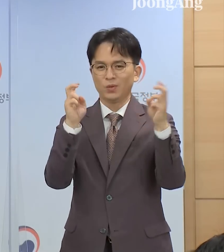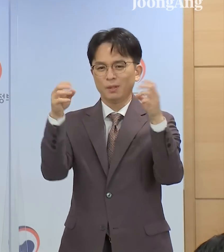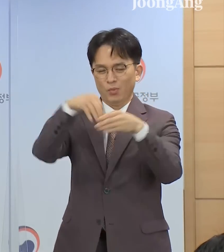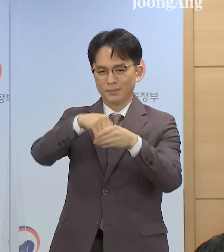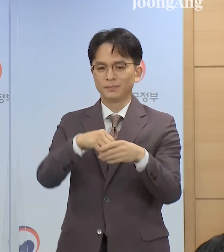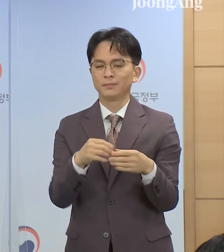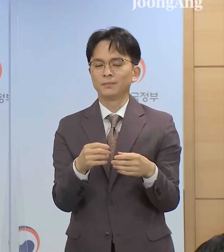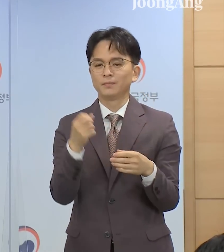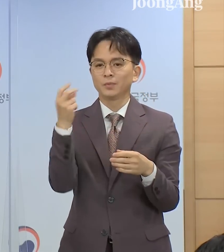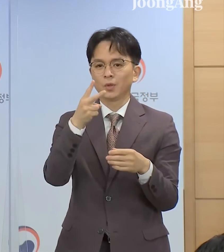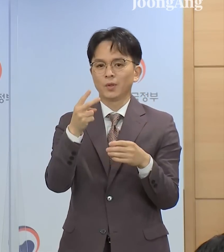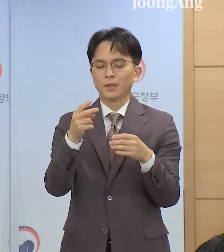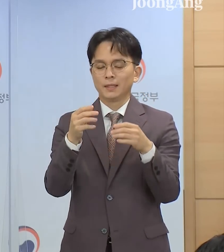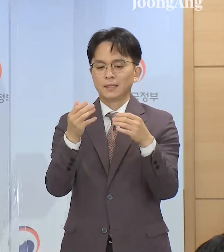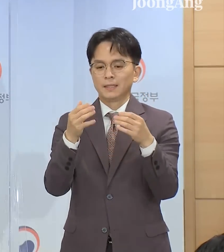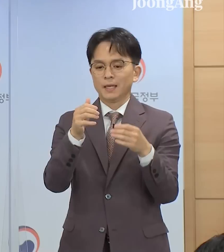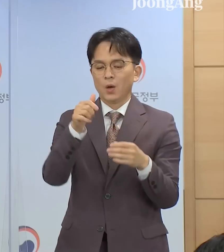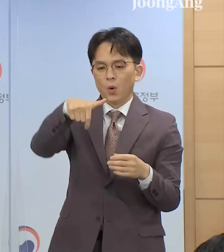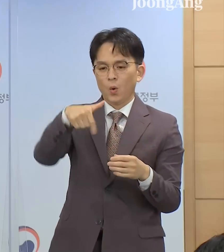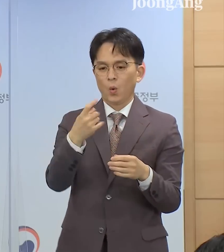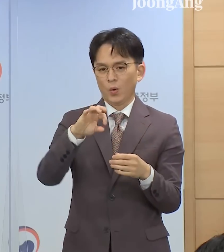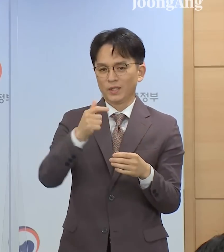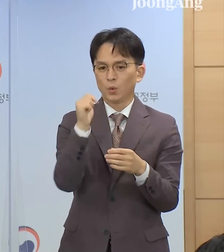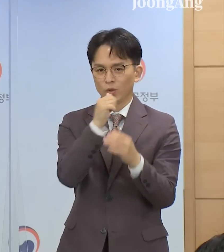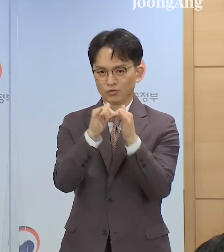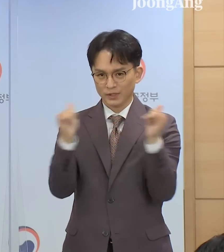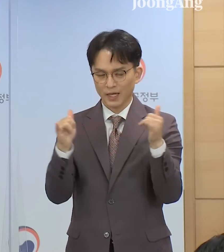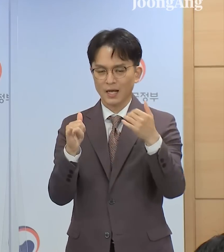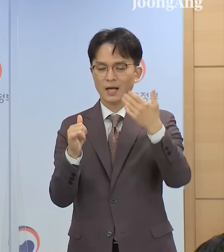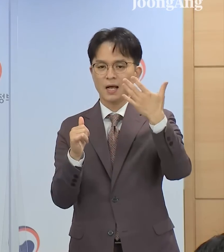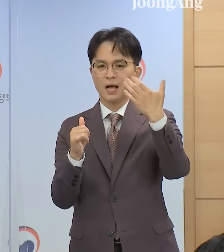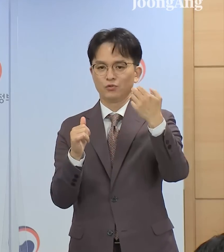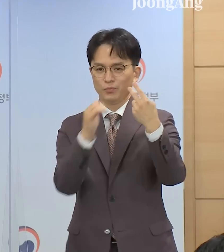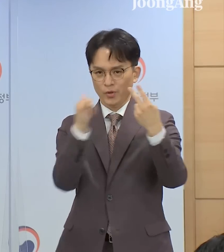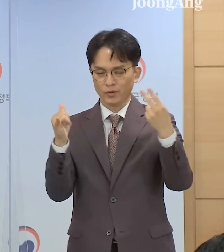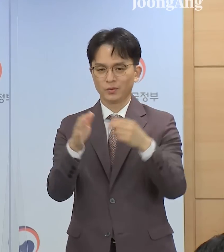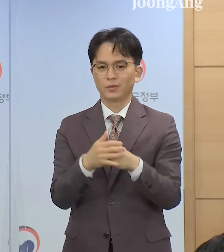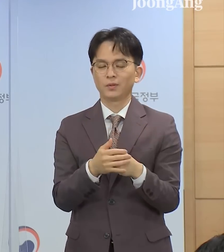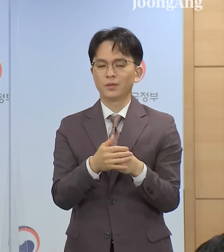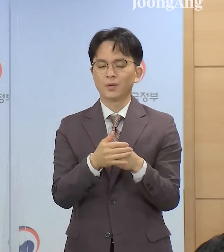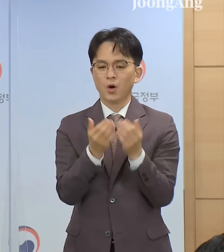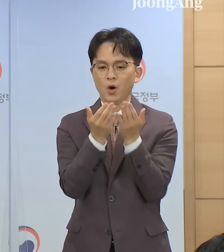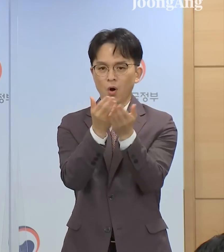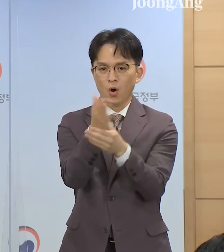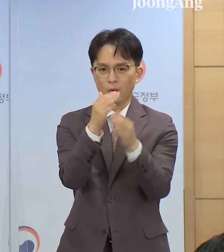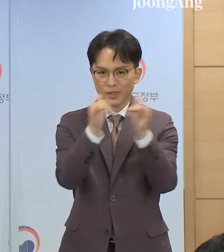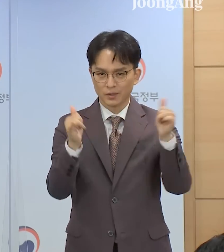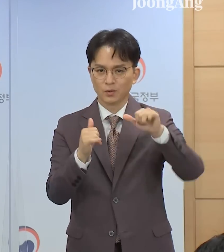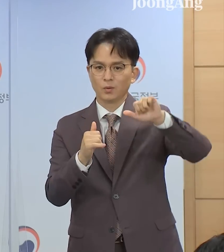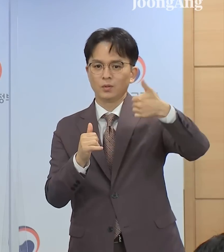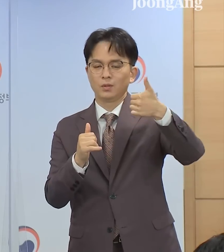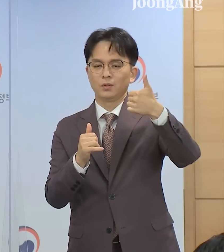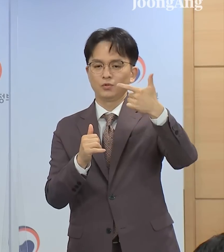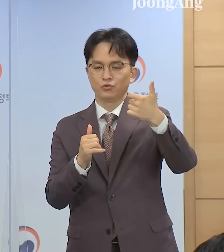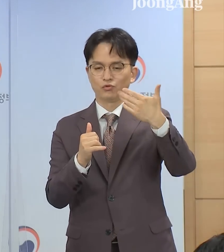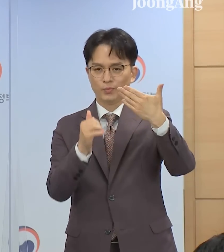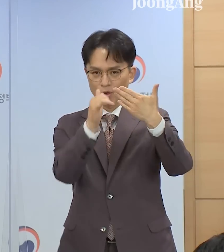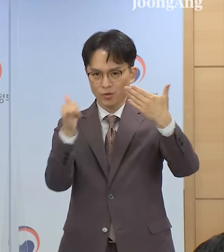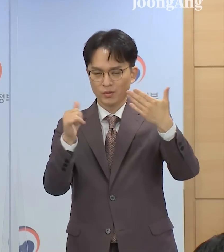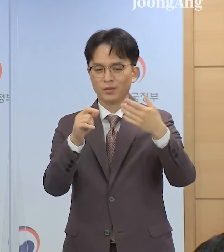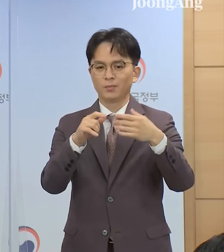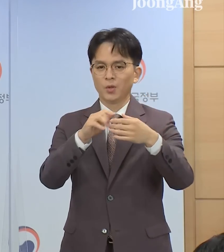포함이고요. 개업 공인중개사 92명 생계형 업인 569명에 대한